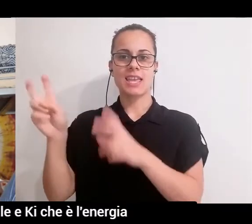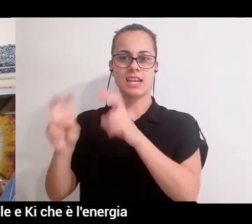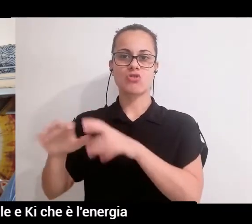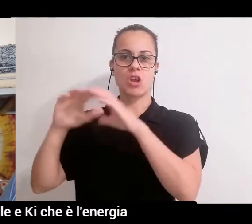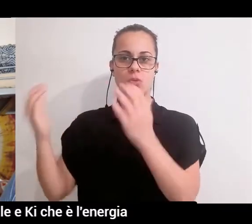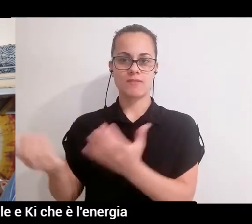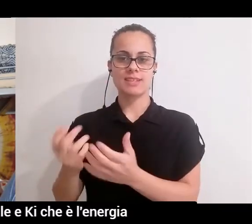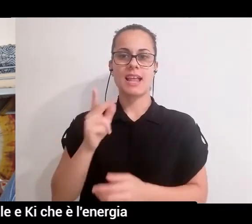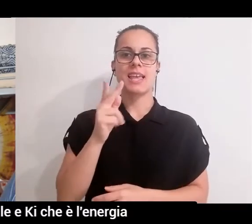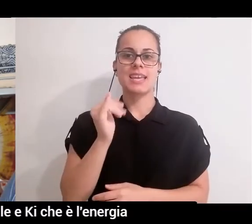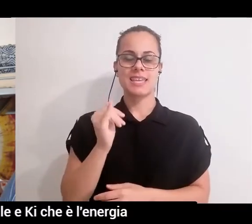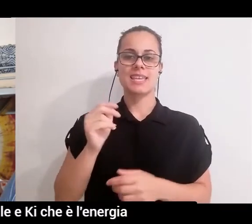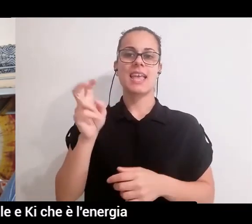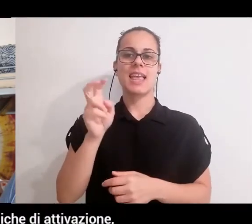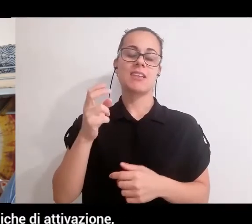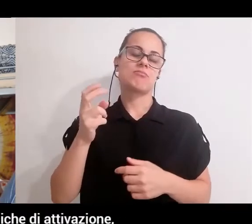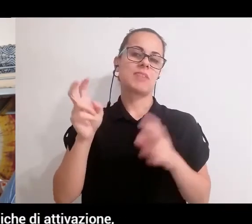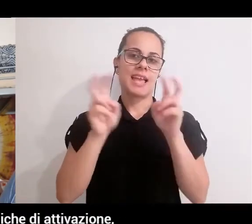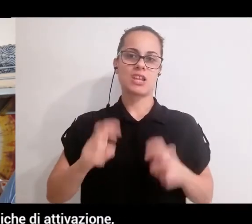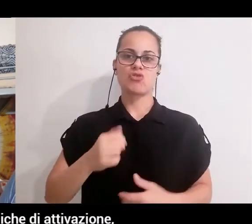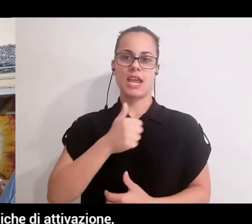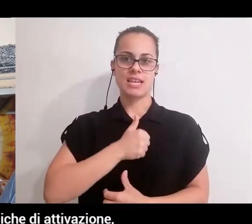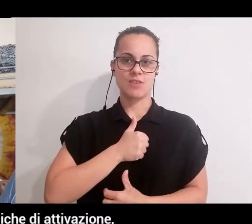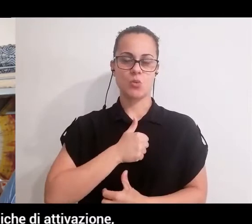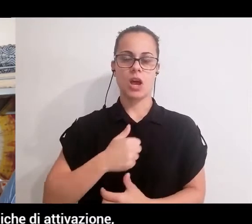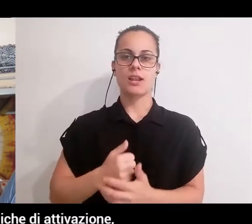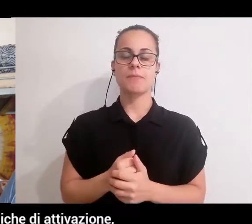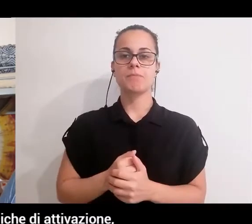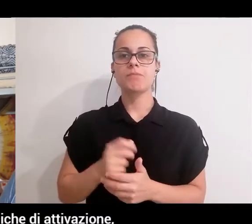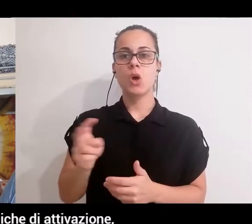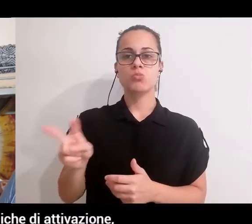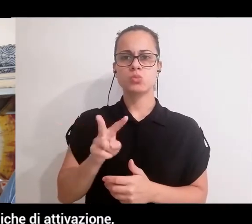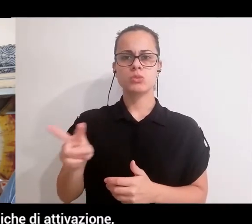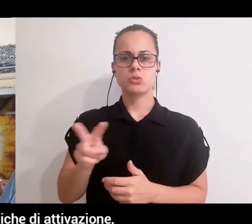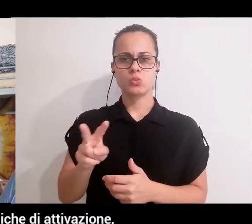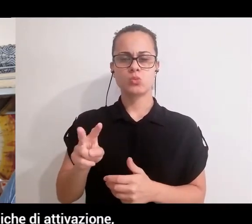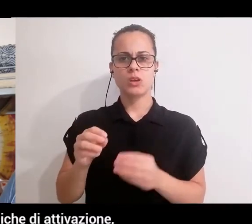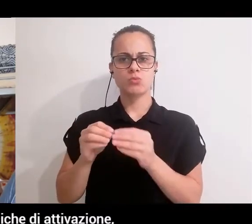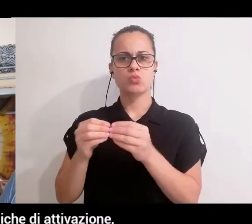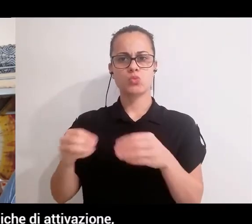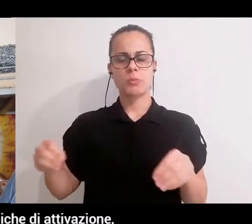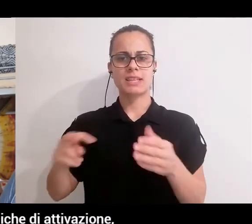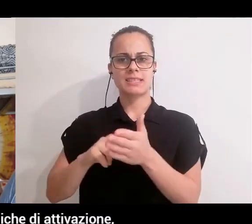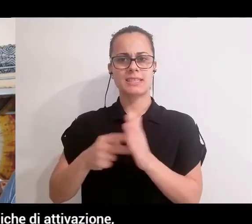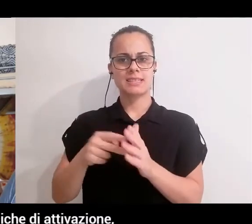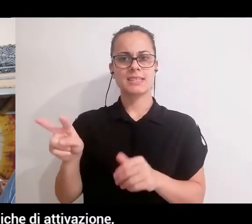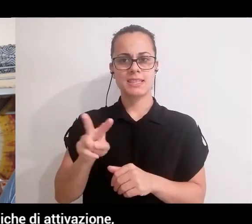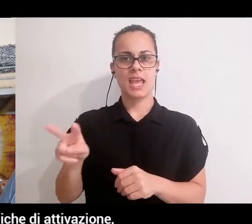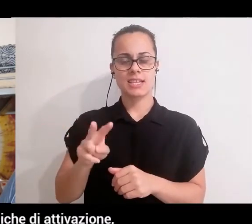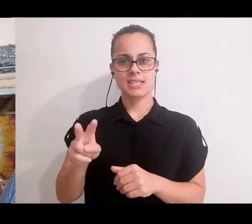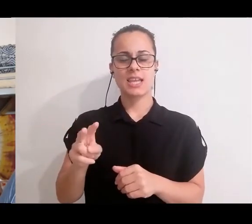universale, e chi che è l'energia individuale, e attraverso queste modalità, queste tecniche di